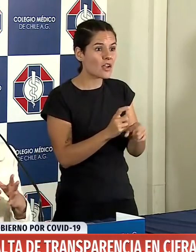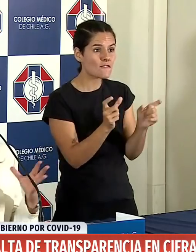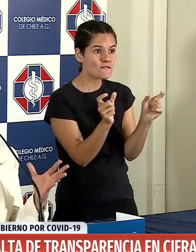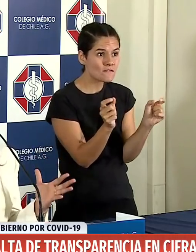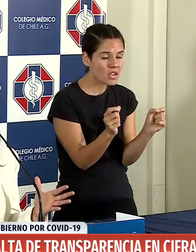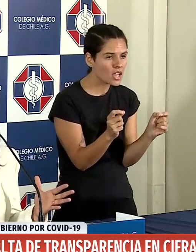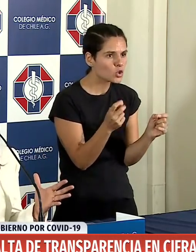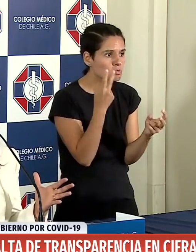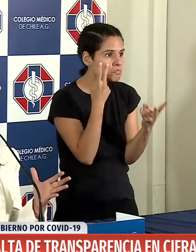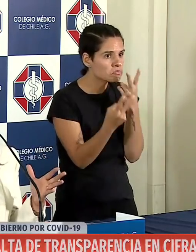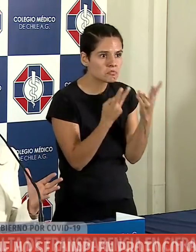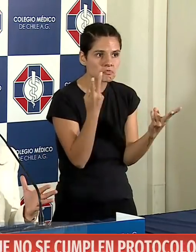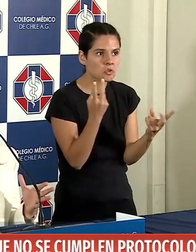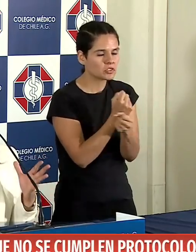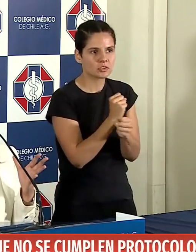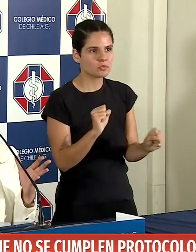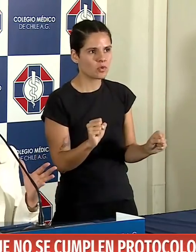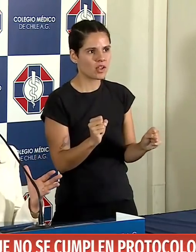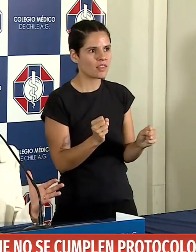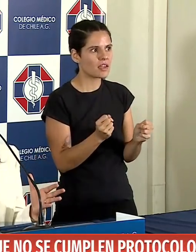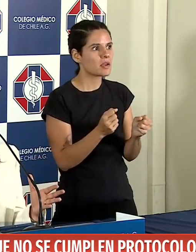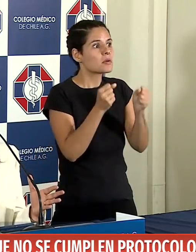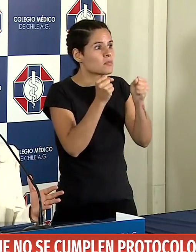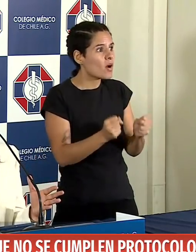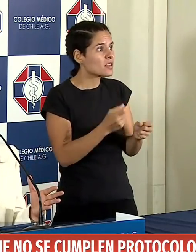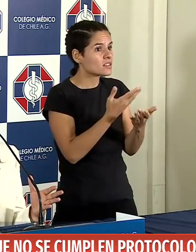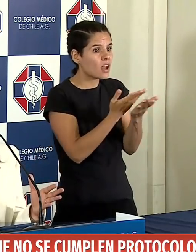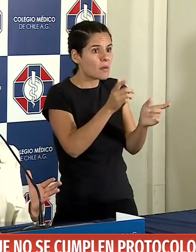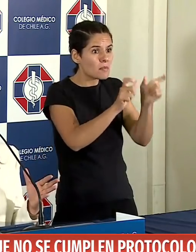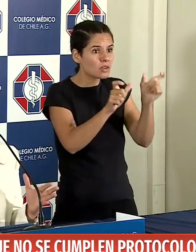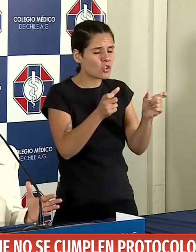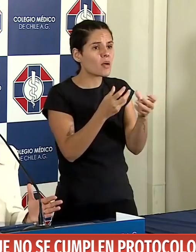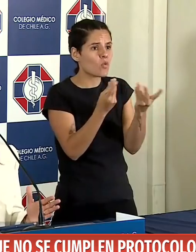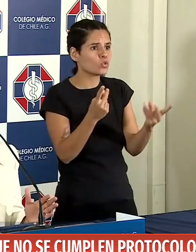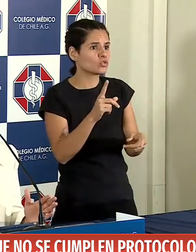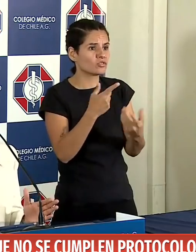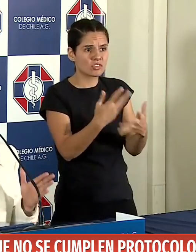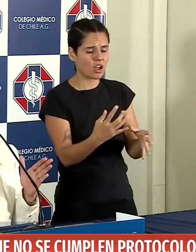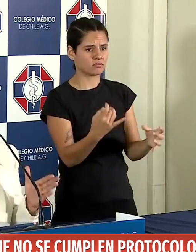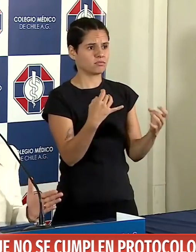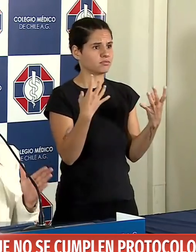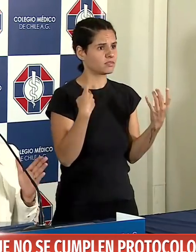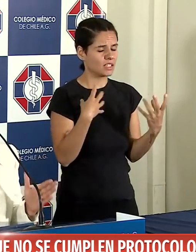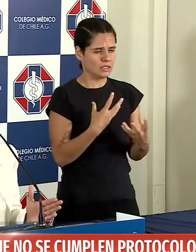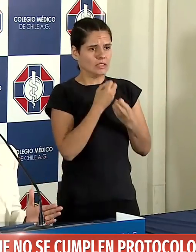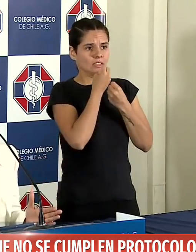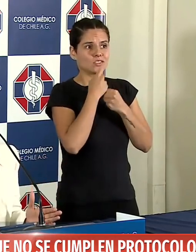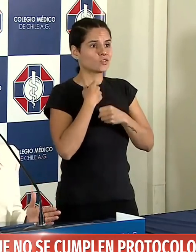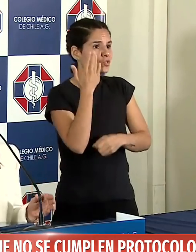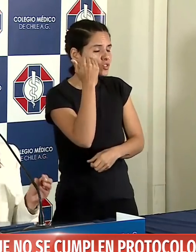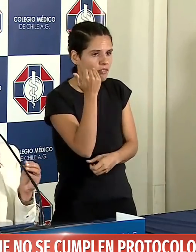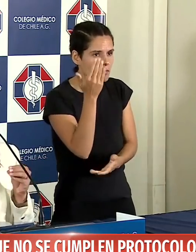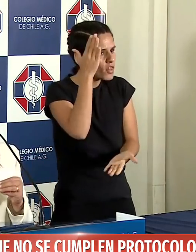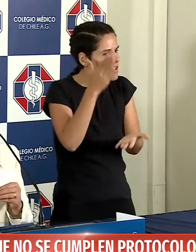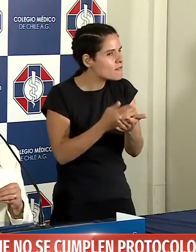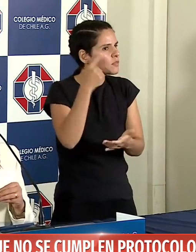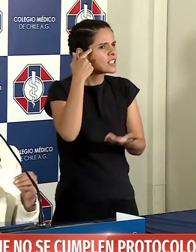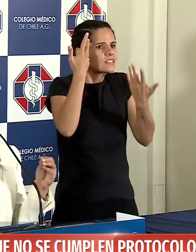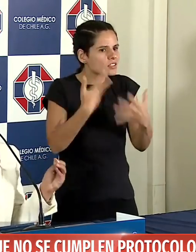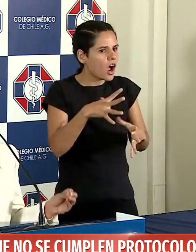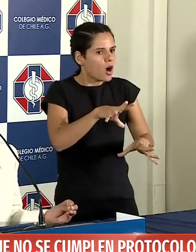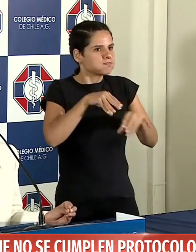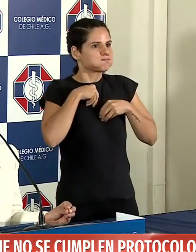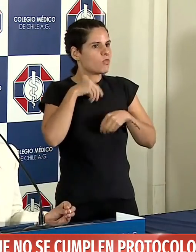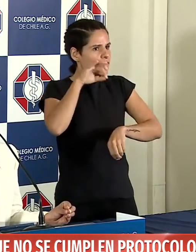muchos de nosotros podemos estar contagiados y no saberlo. Es por eso que tenemos que actuar como tales. Y si nosotros